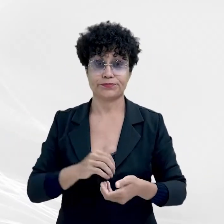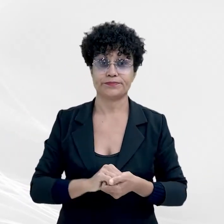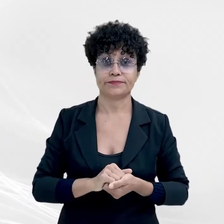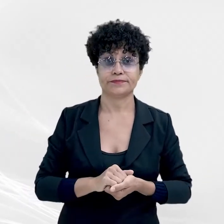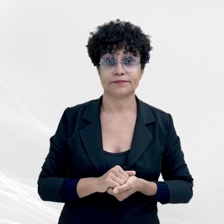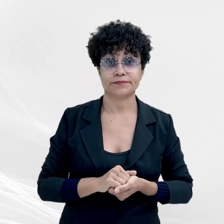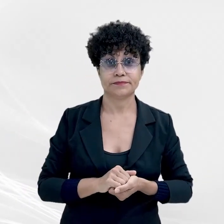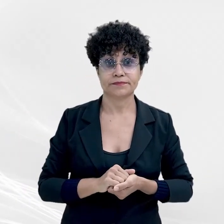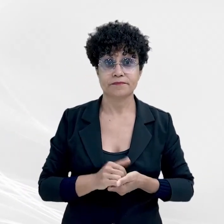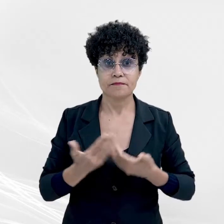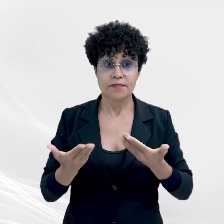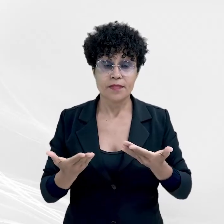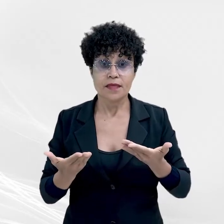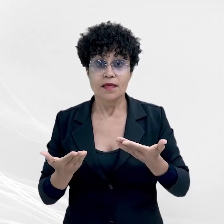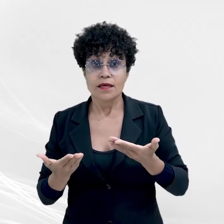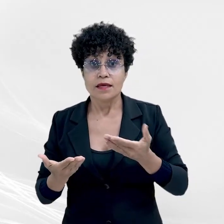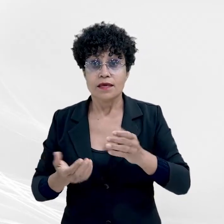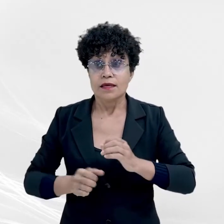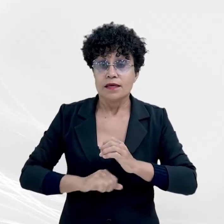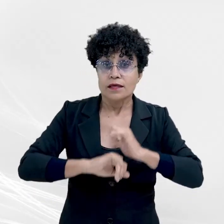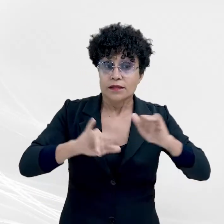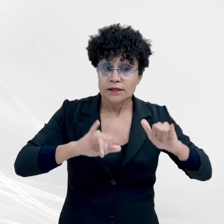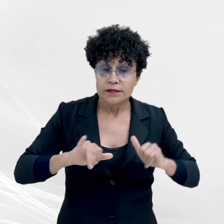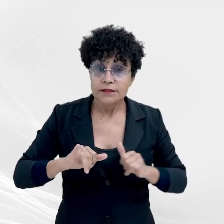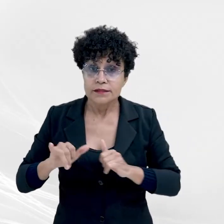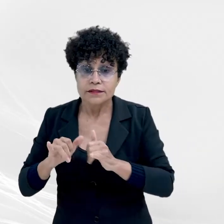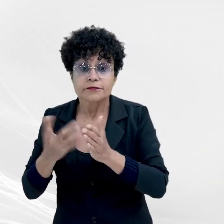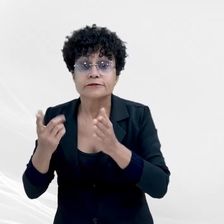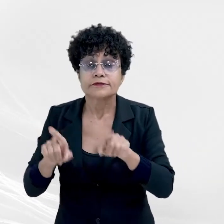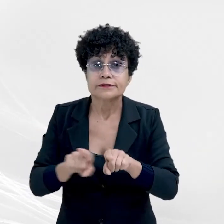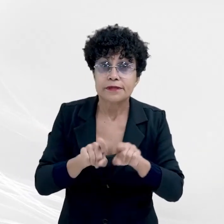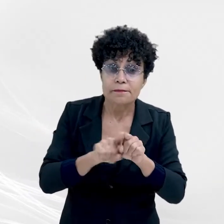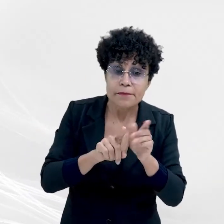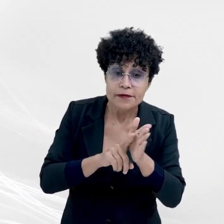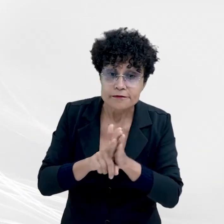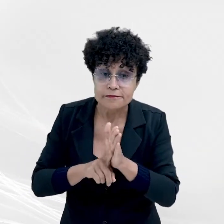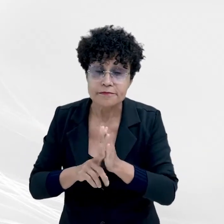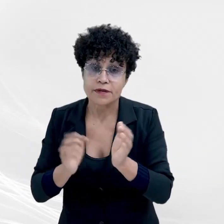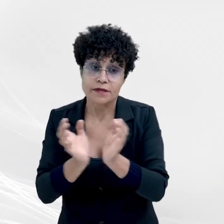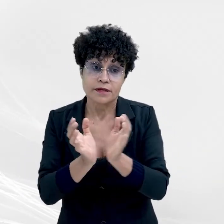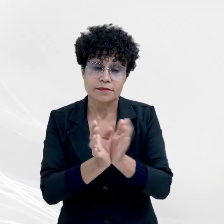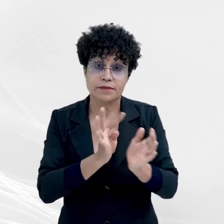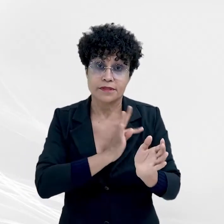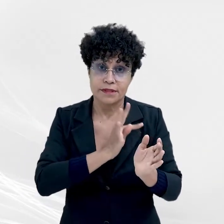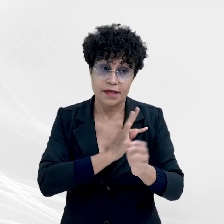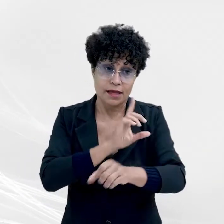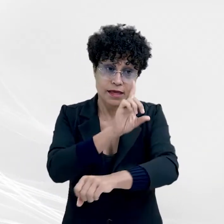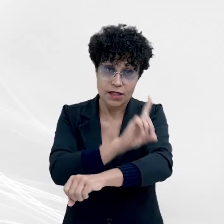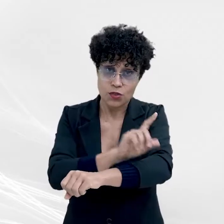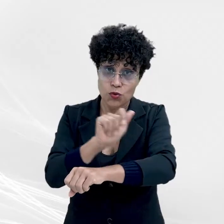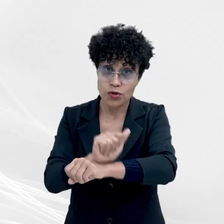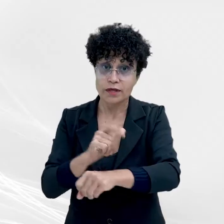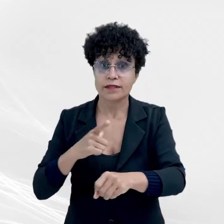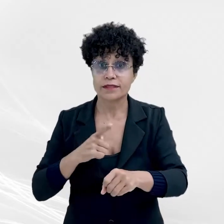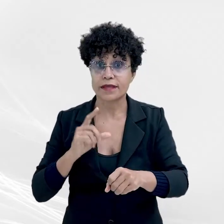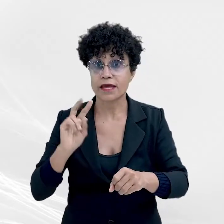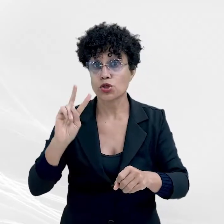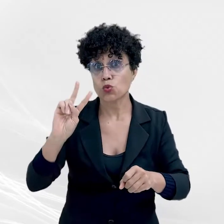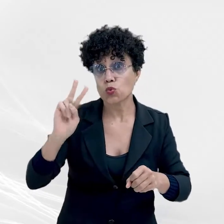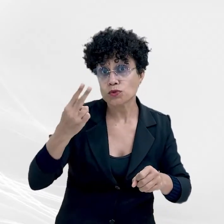Conforme prospecção realizada pela equipe técnica do projeto, em Dom Aquino existem 2.010 possíveis